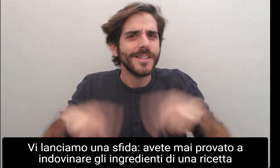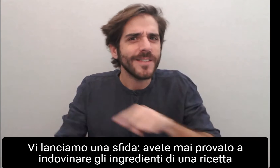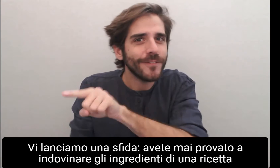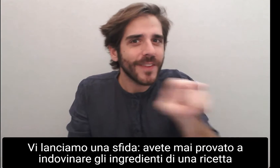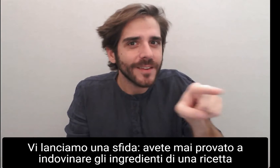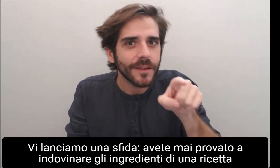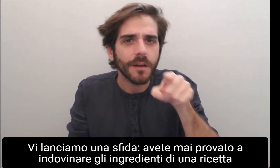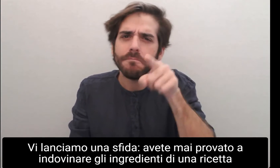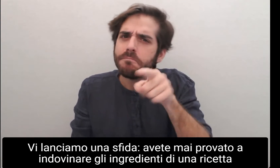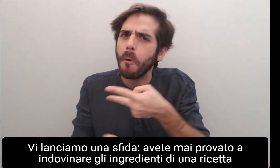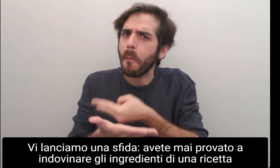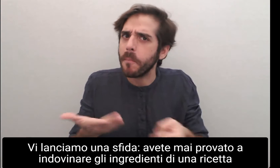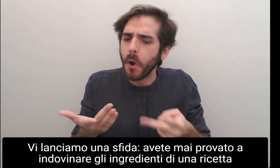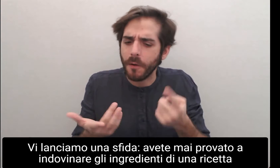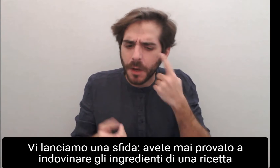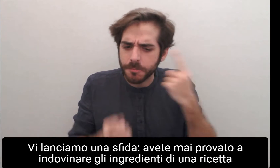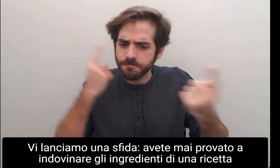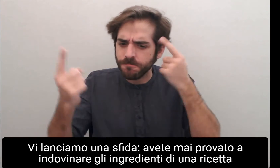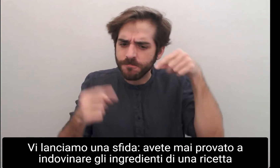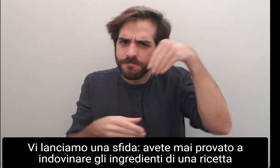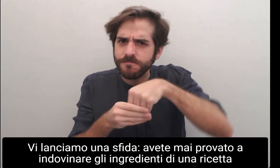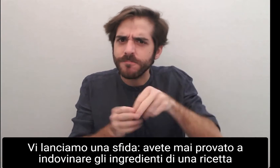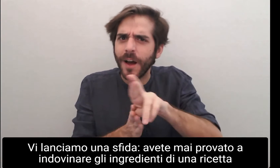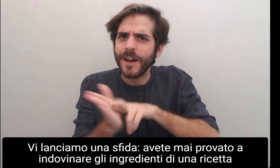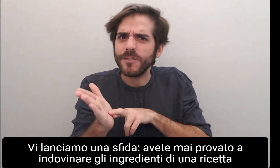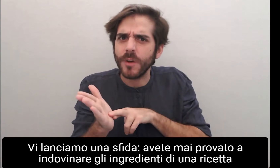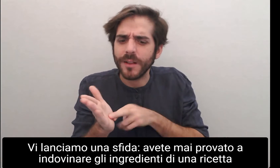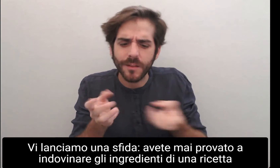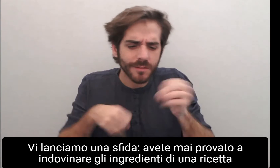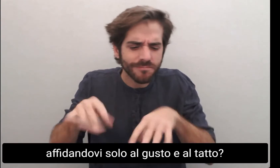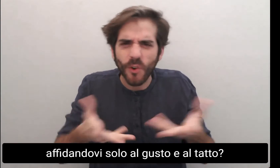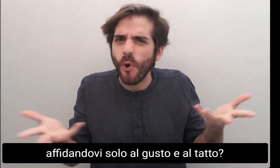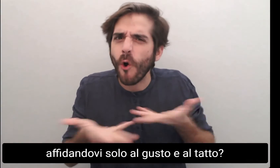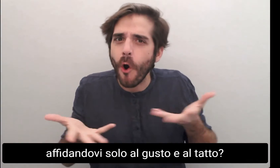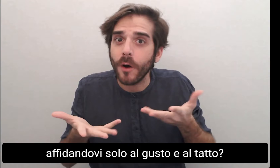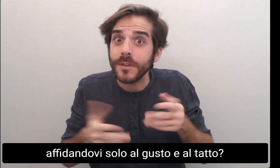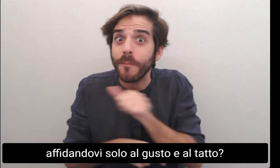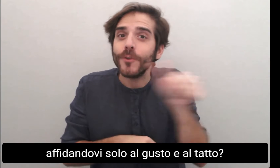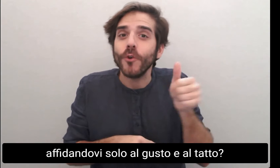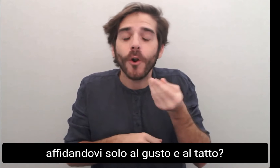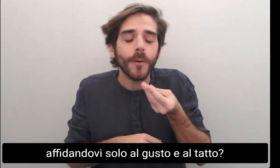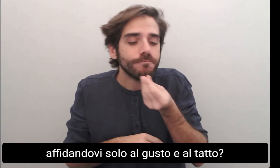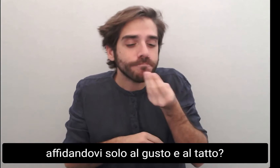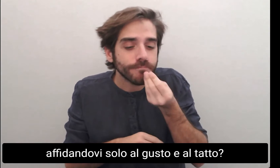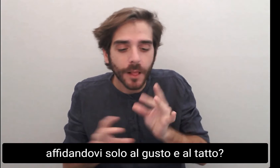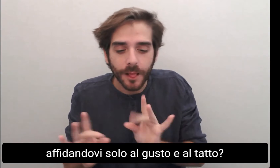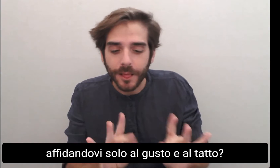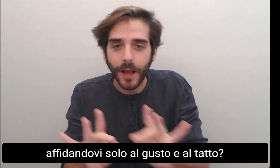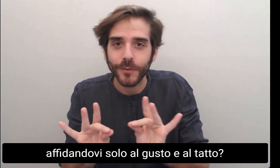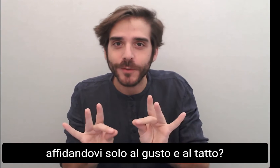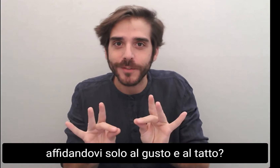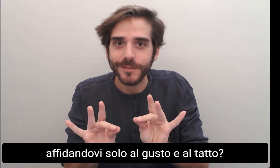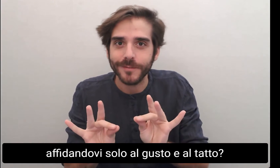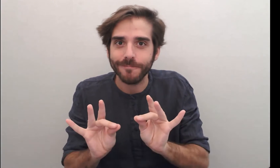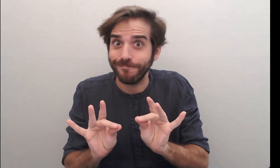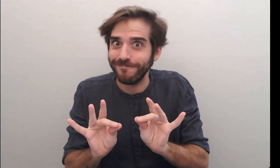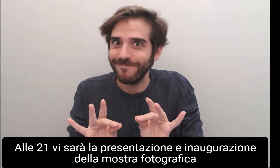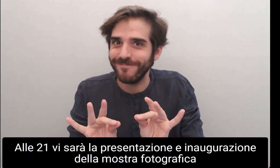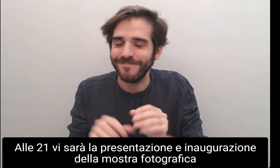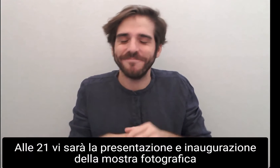Avete mai provato ad indovinare gli ingredienti di una ricetta affidandovi esclusivamente al gusto e al tatto? Alle ore